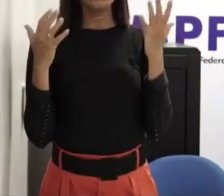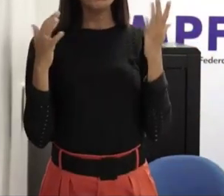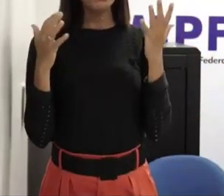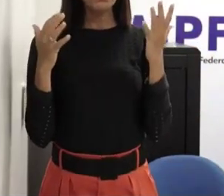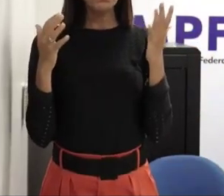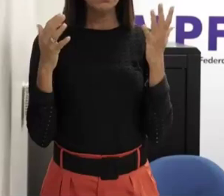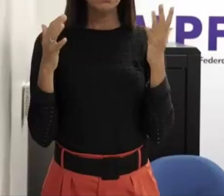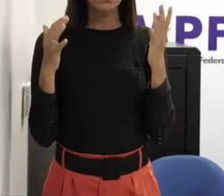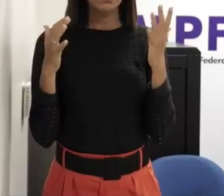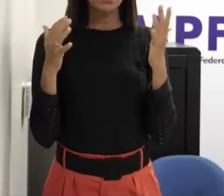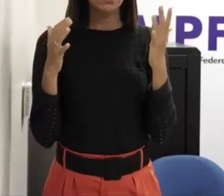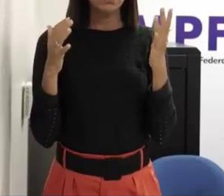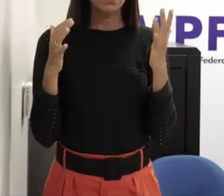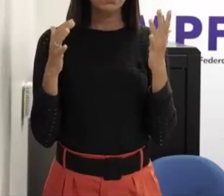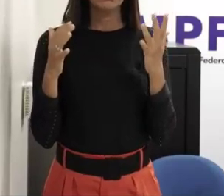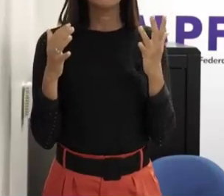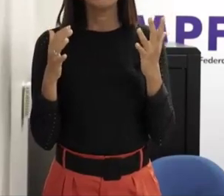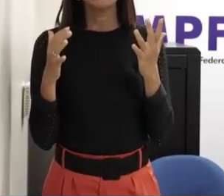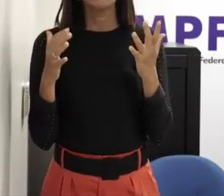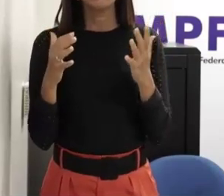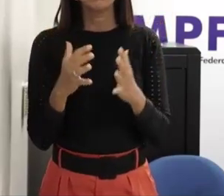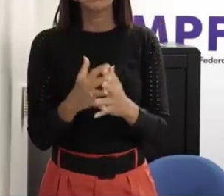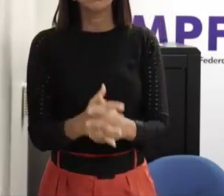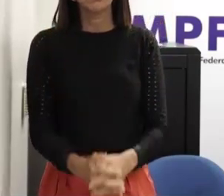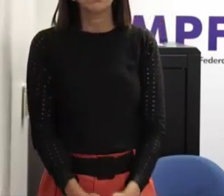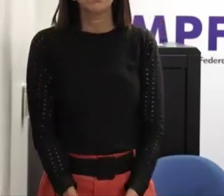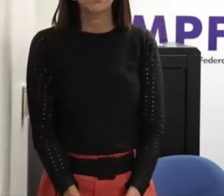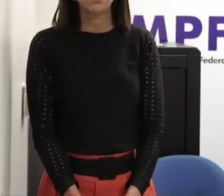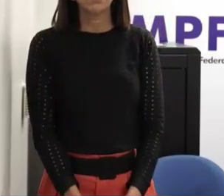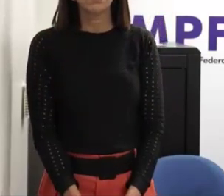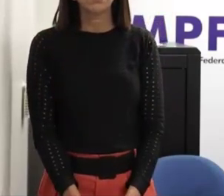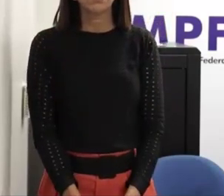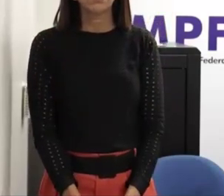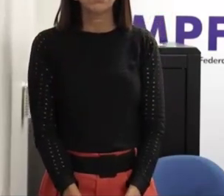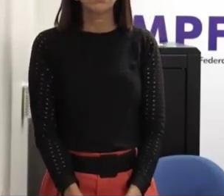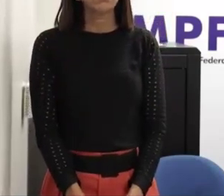alguém